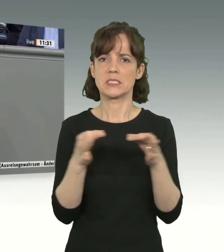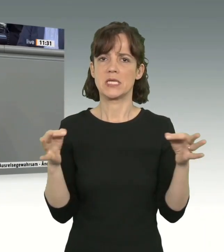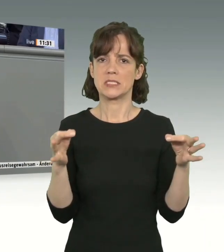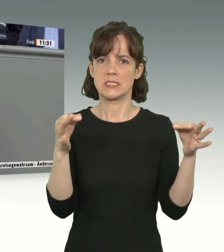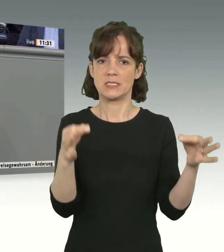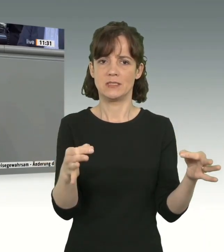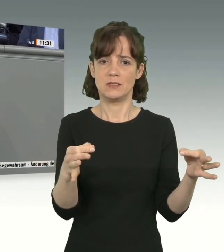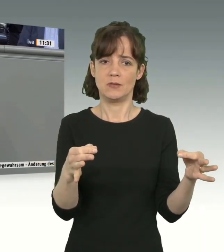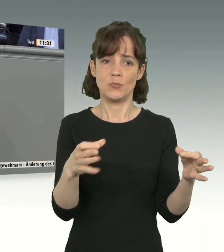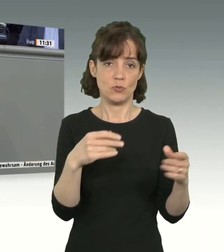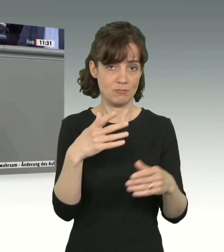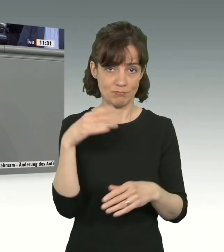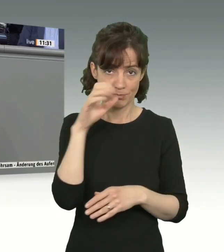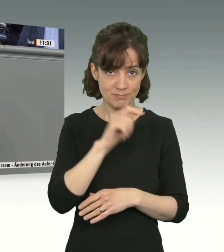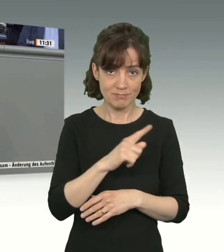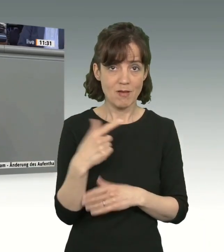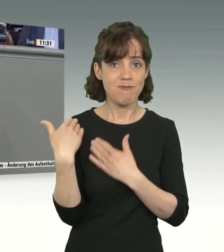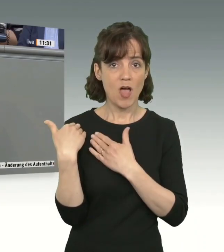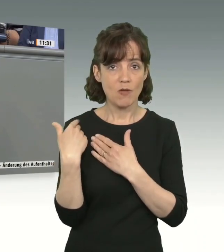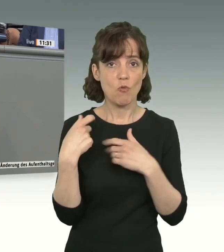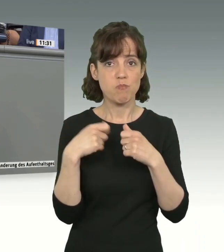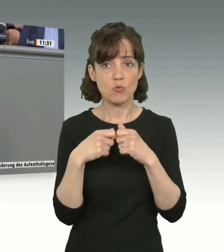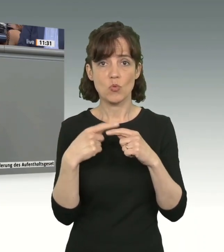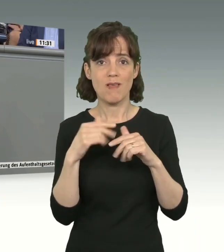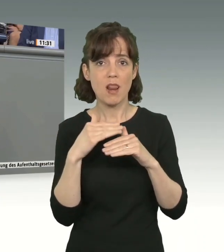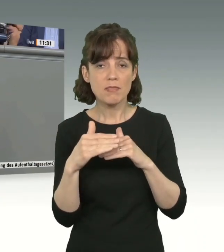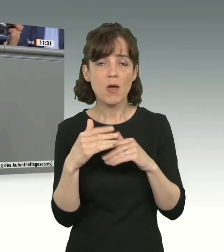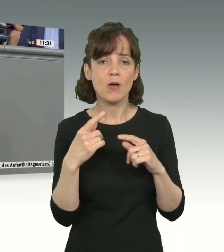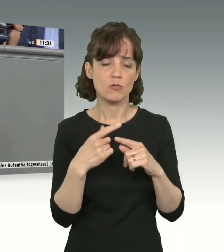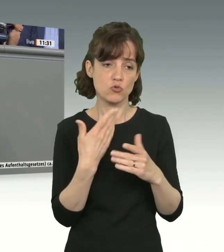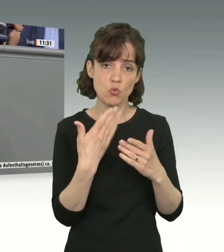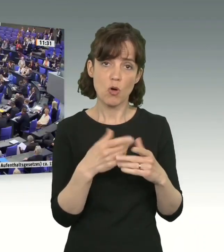noch nicht einmal der Rolle der Opposition nach. Und das ist bedenklich.